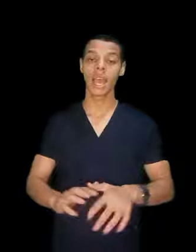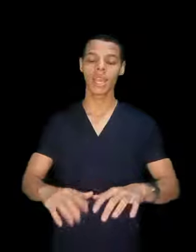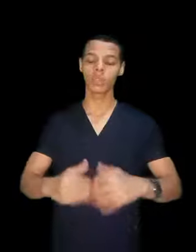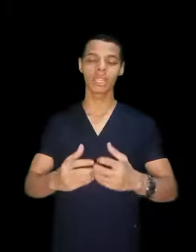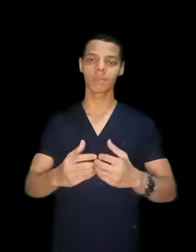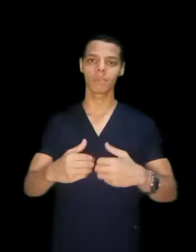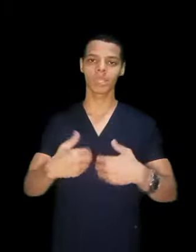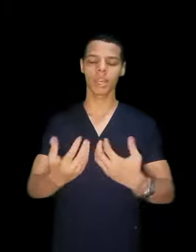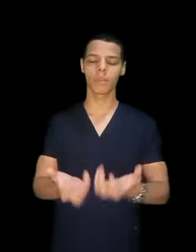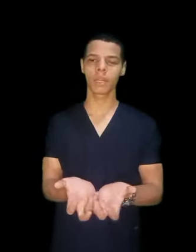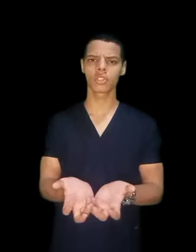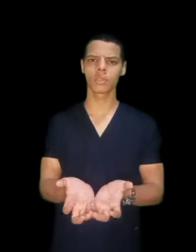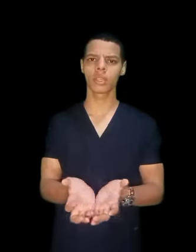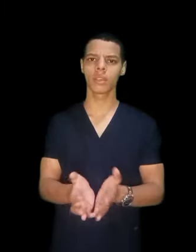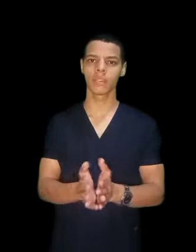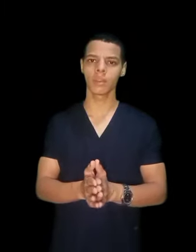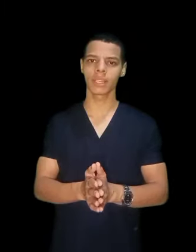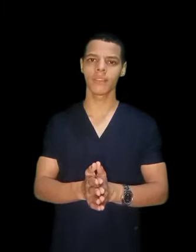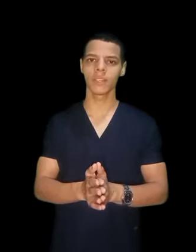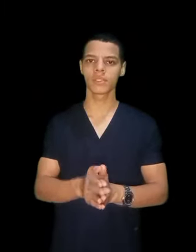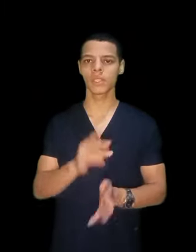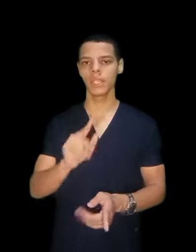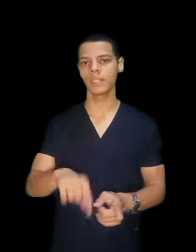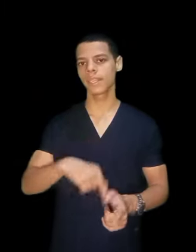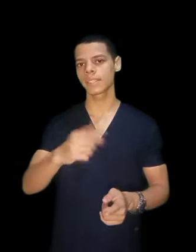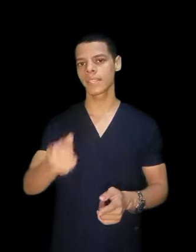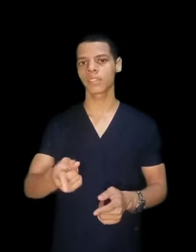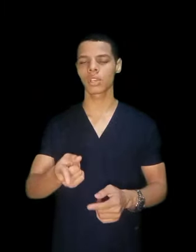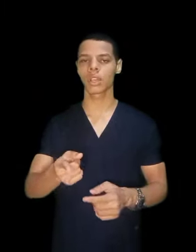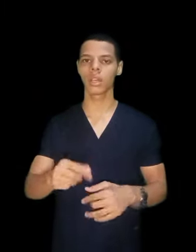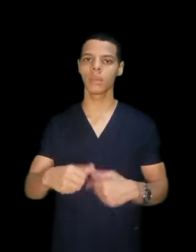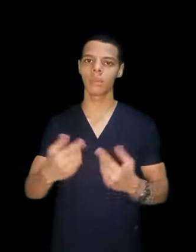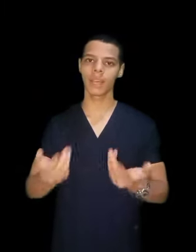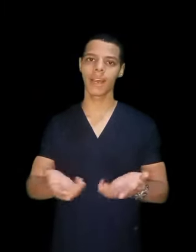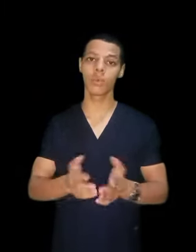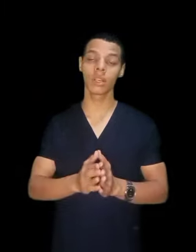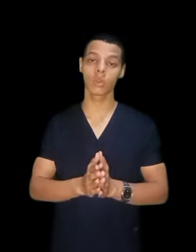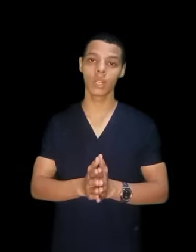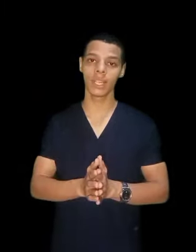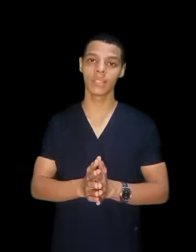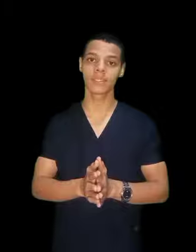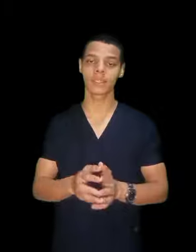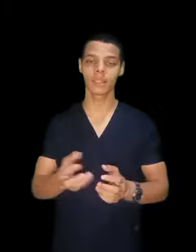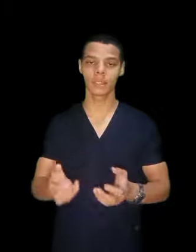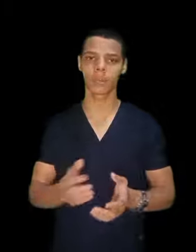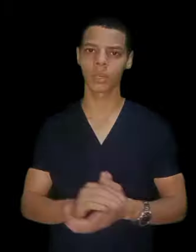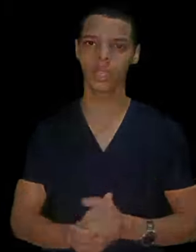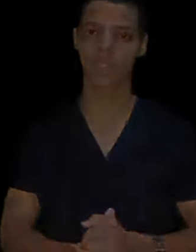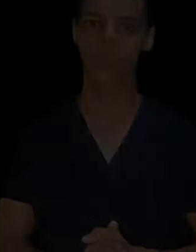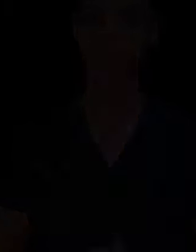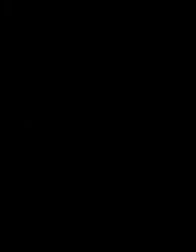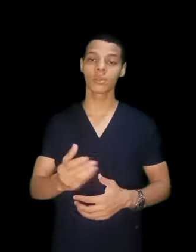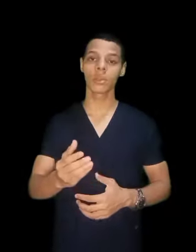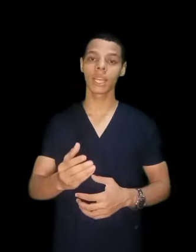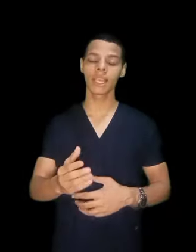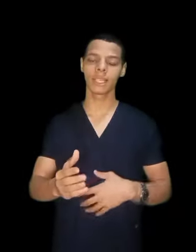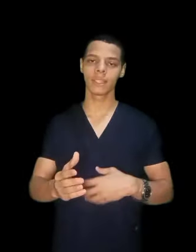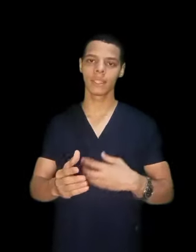لو انت ما تقبلتش الوضع في المعهد الفن الصحي تاني سنة ان شاء الله يبقى يحول كلية التمريد عاوز اقولك ان